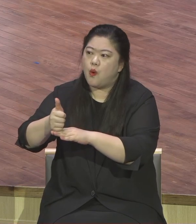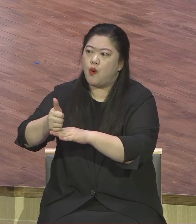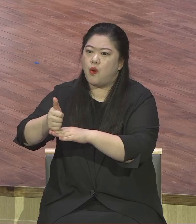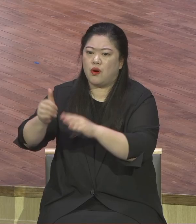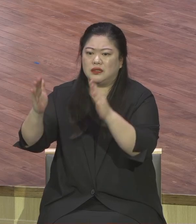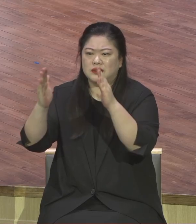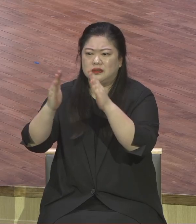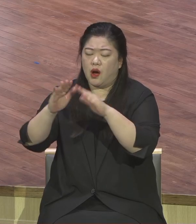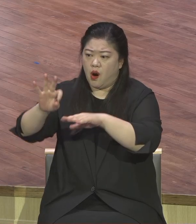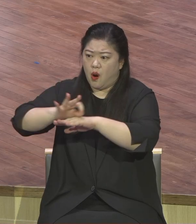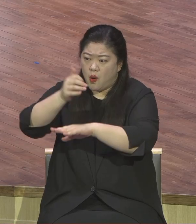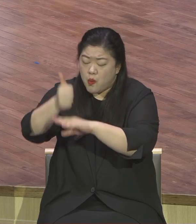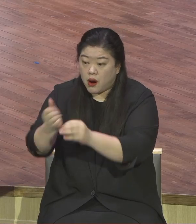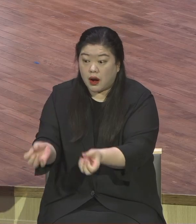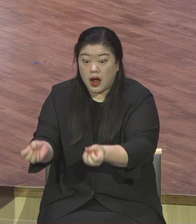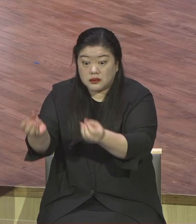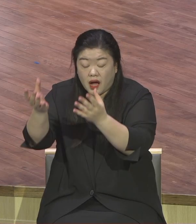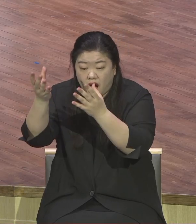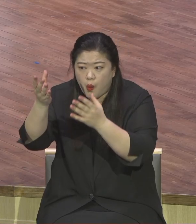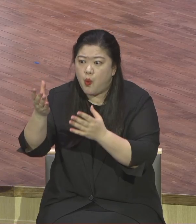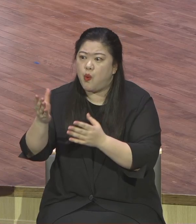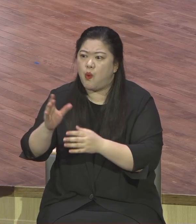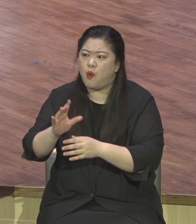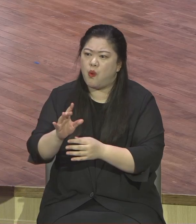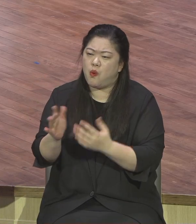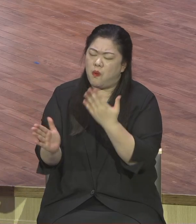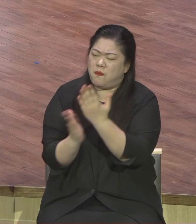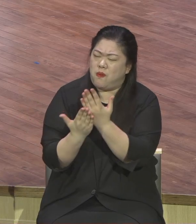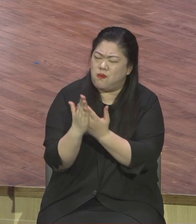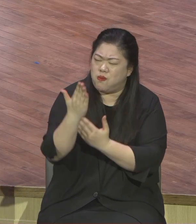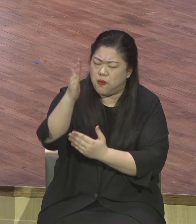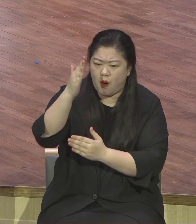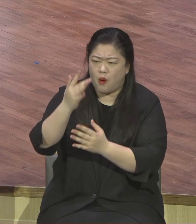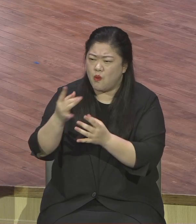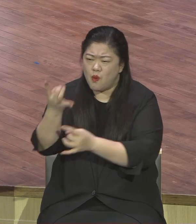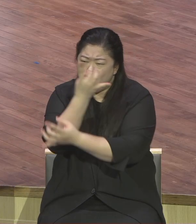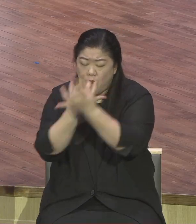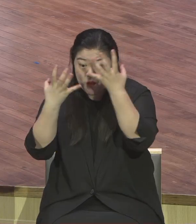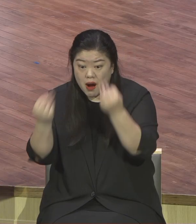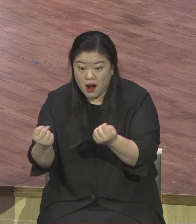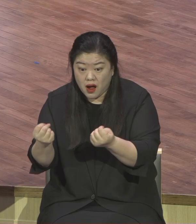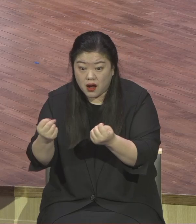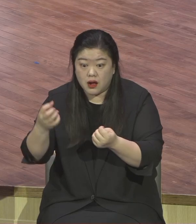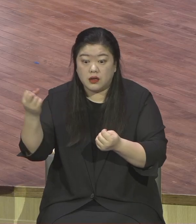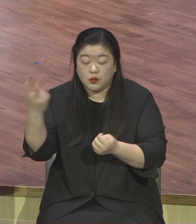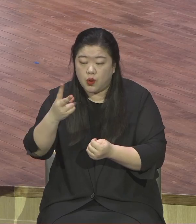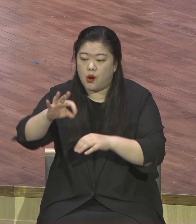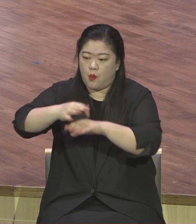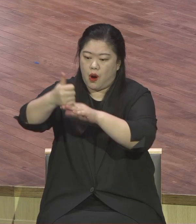것보다 더 풍성하고 아름다운 기쁨과 즐거움이 가득한 날은 없을 것이다.